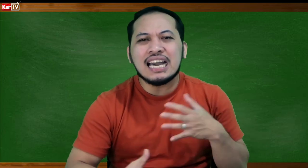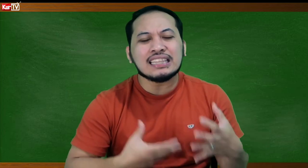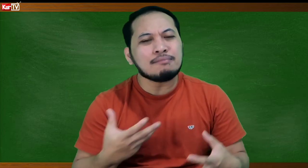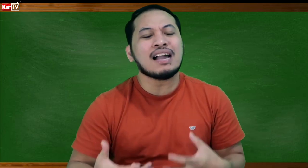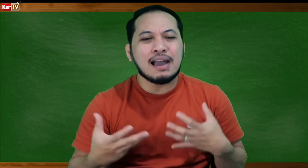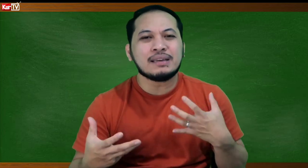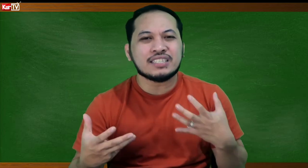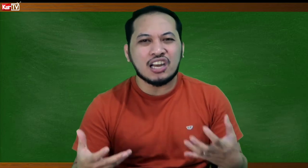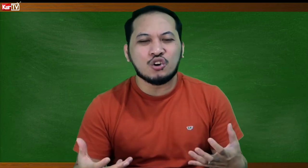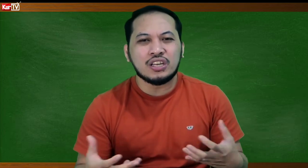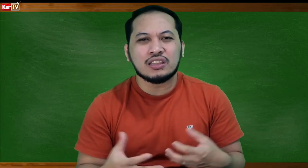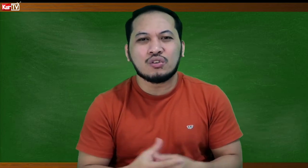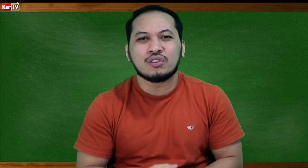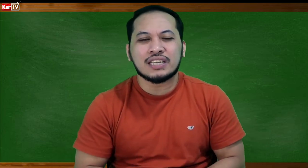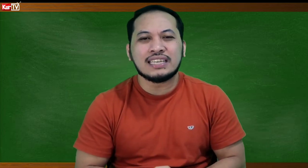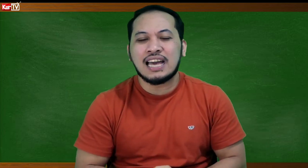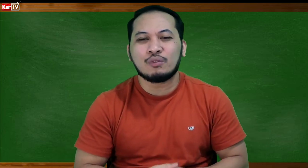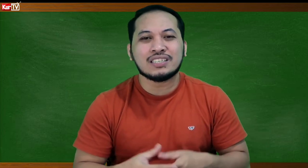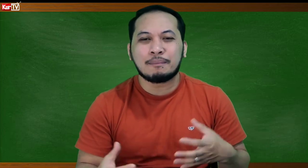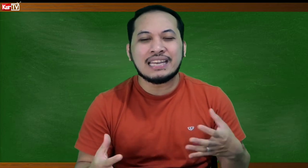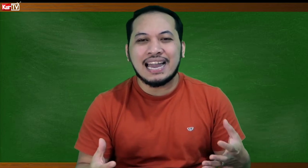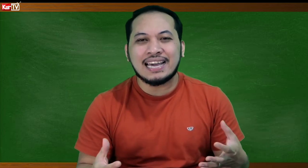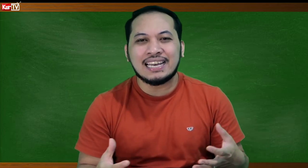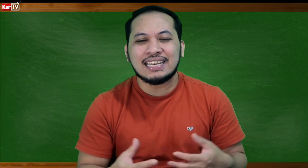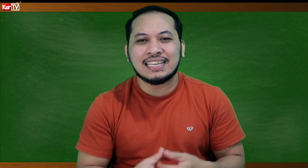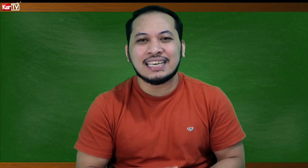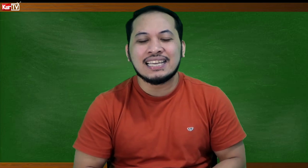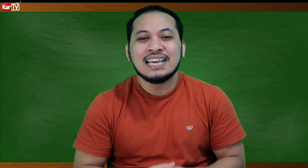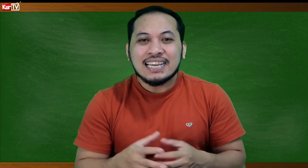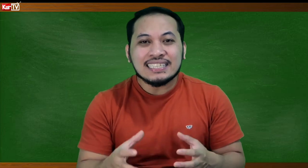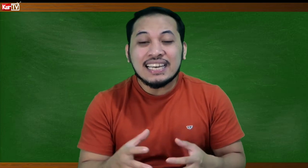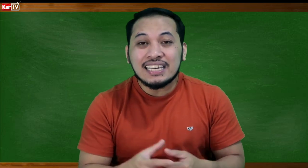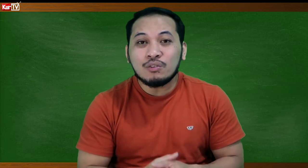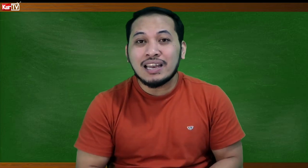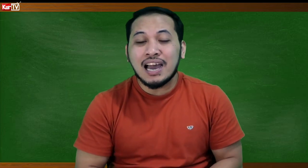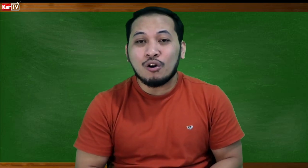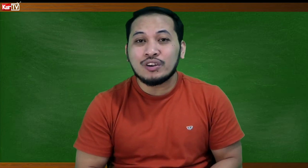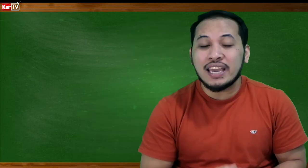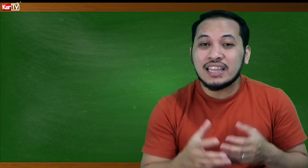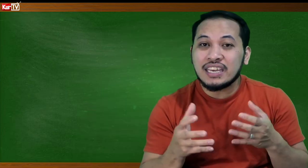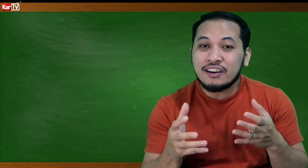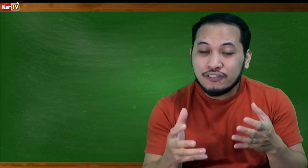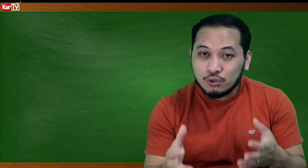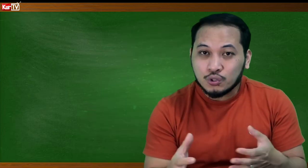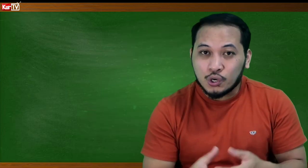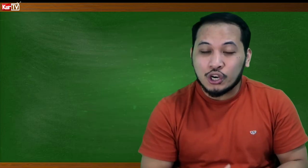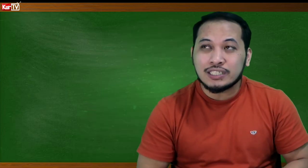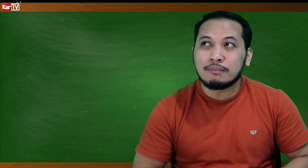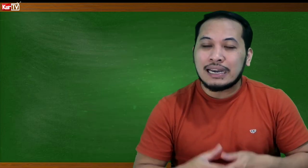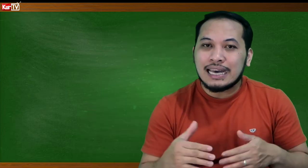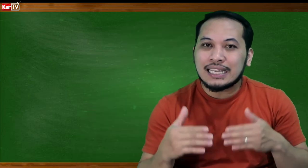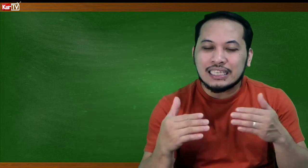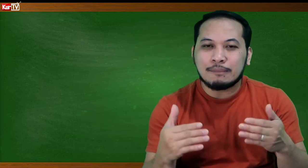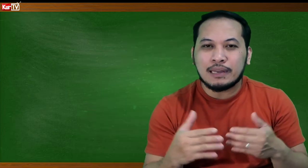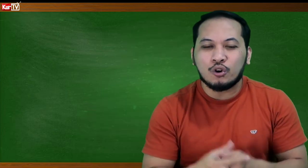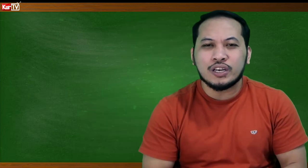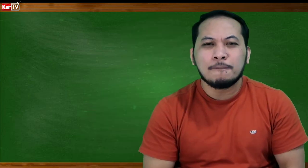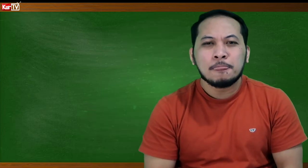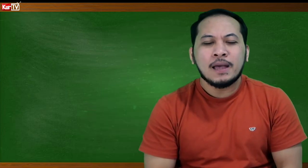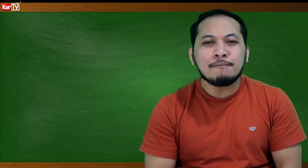natin magamit sa ngayon itong sign language na pinag-aaralan natin kasi naniniwala ako na in the near future or sa mga darating na panahon ay